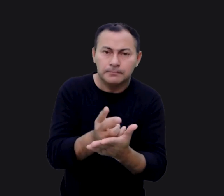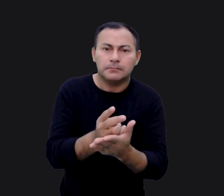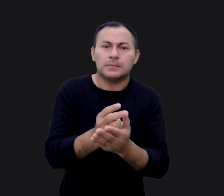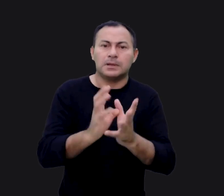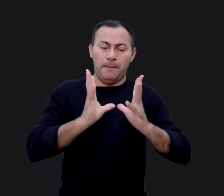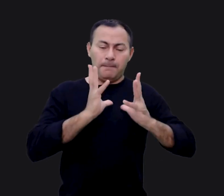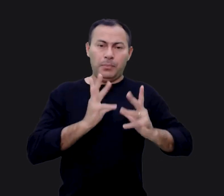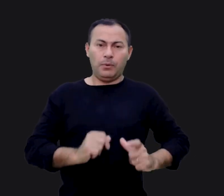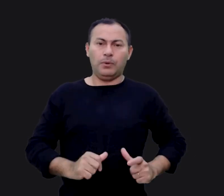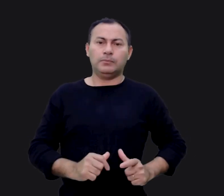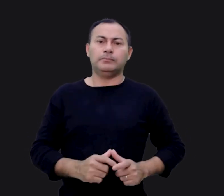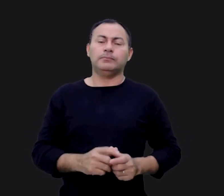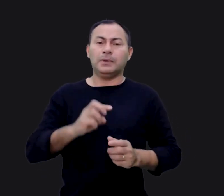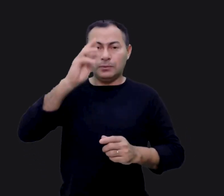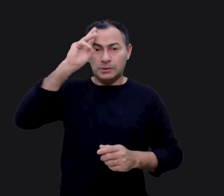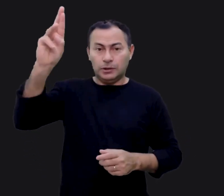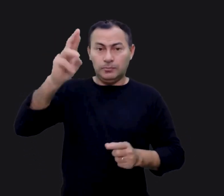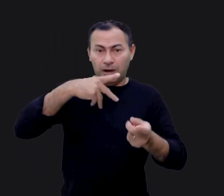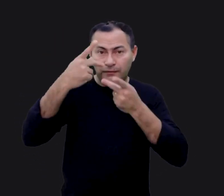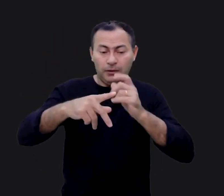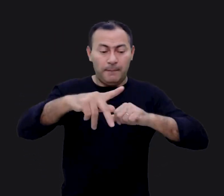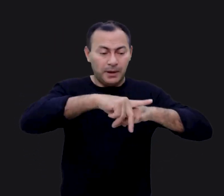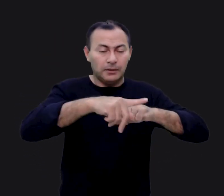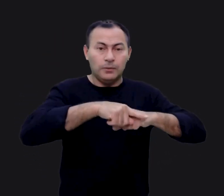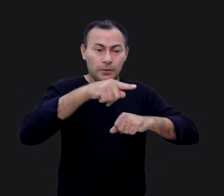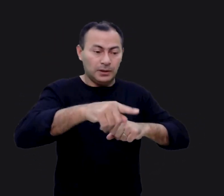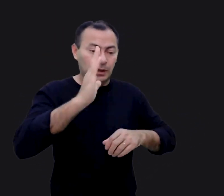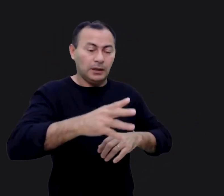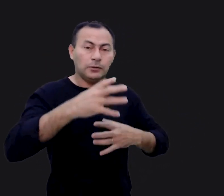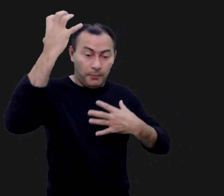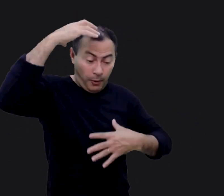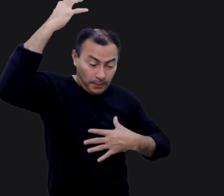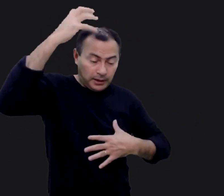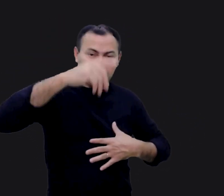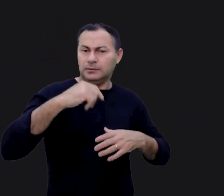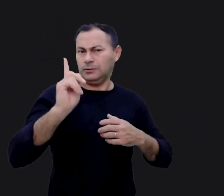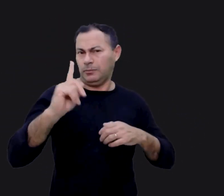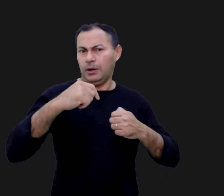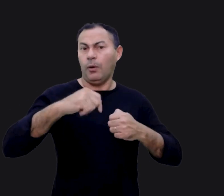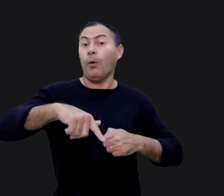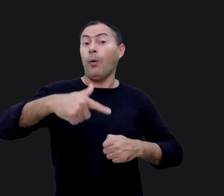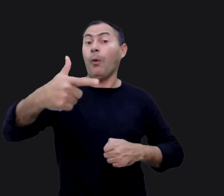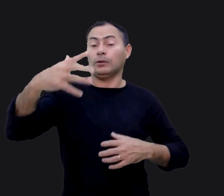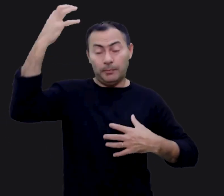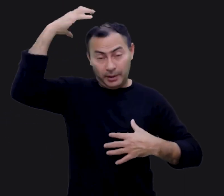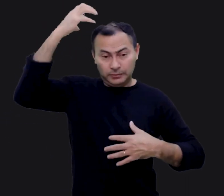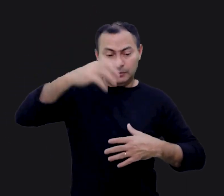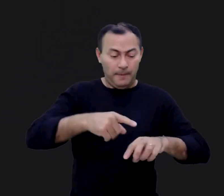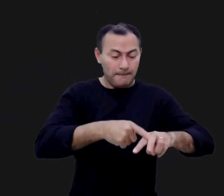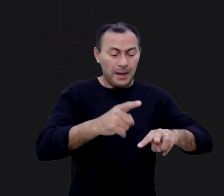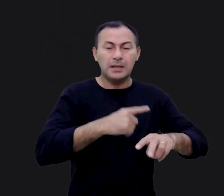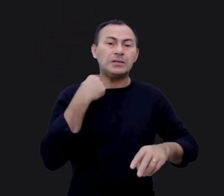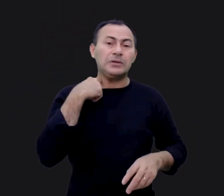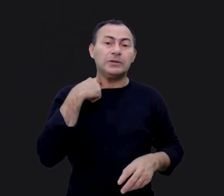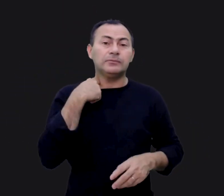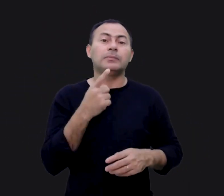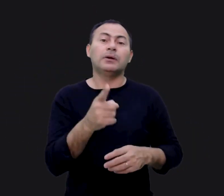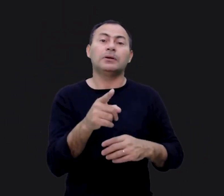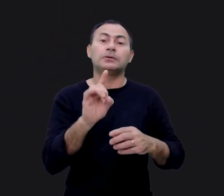continuamente serem lavados. Como o Senhor disse a Pedro, se você já tomou um banho, você não precisa de outro banho. Se seus pés ficarem sujos,